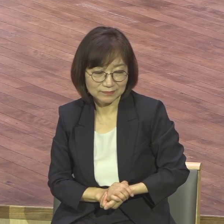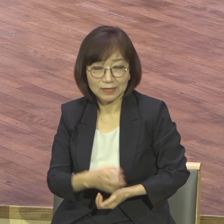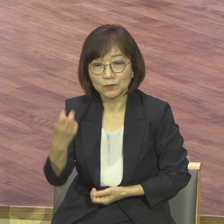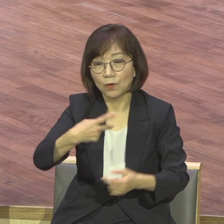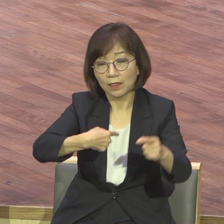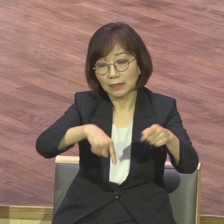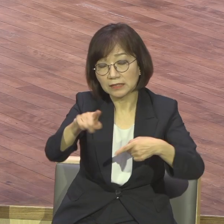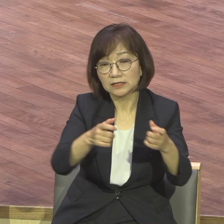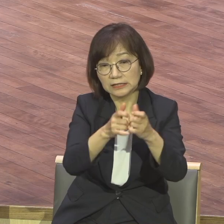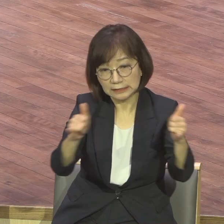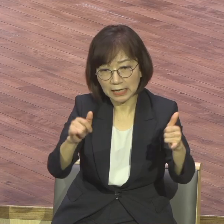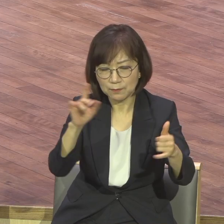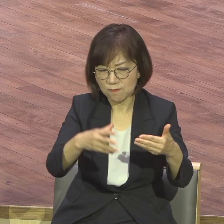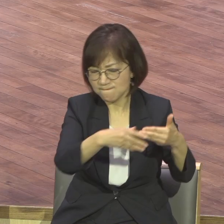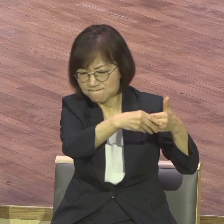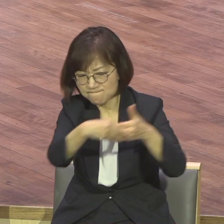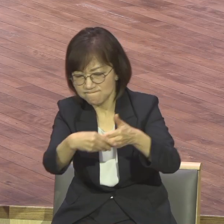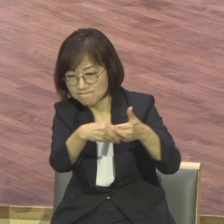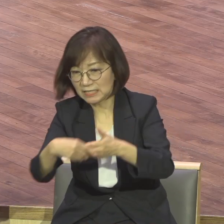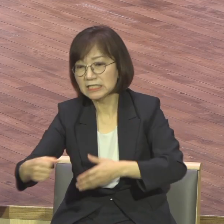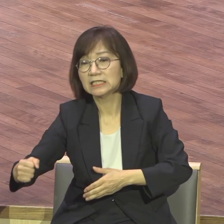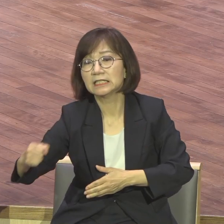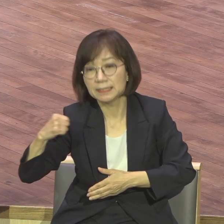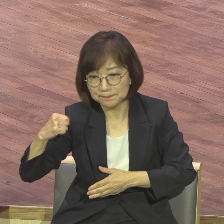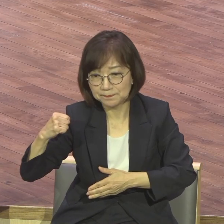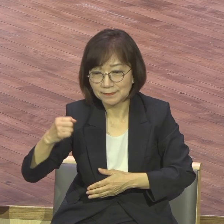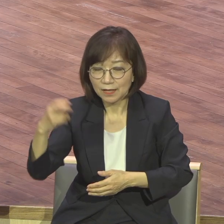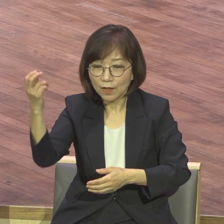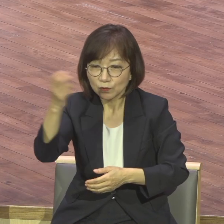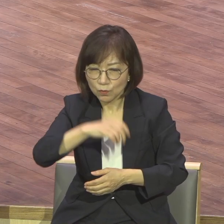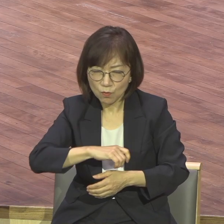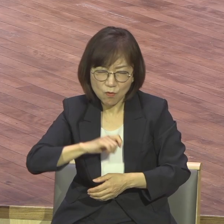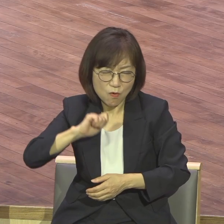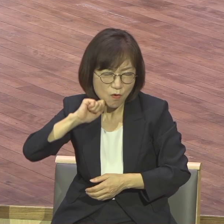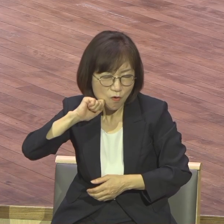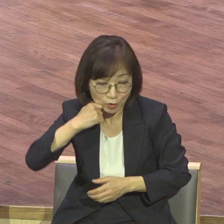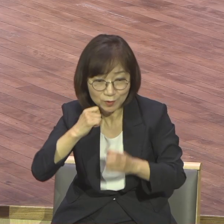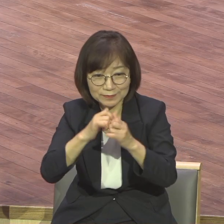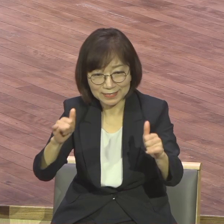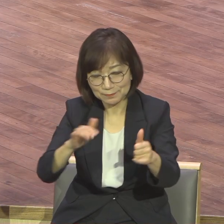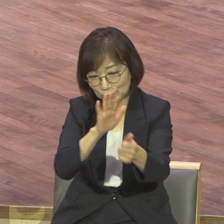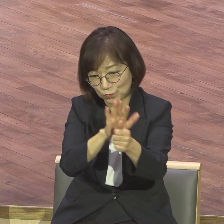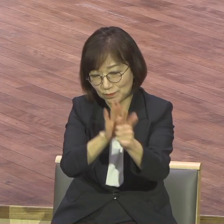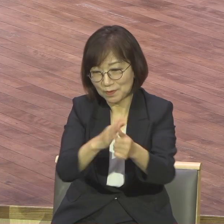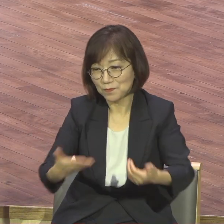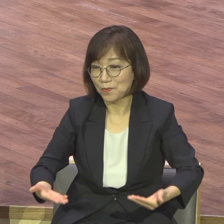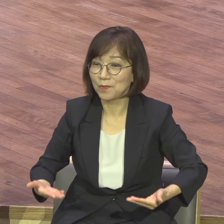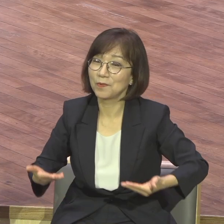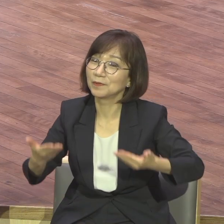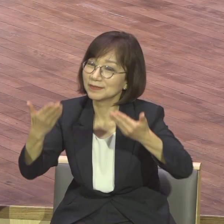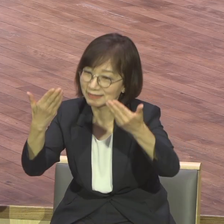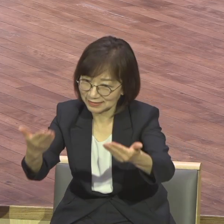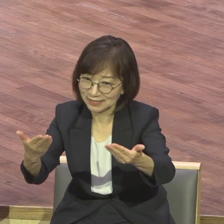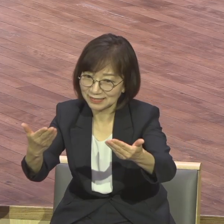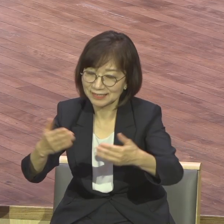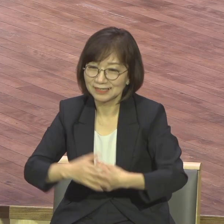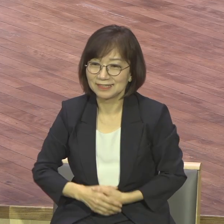리더십의 은사가 있는 사람들이죠 구제 격류를 베푸는 봉사적인 은사가 있는 사람들도 있고 이렇게 하나님께서는